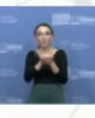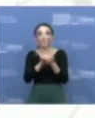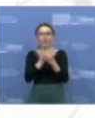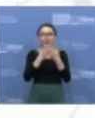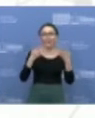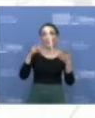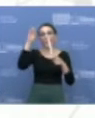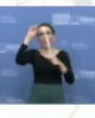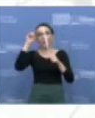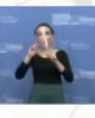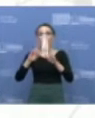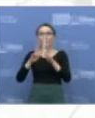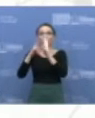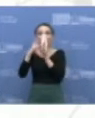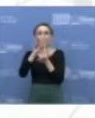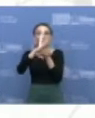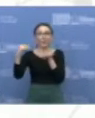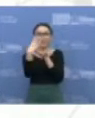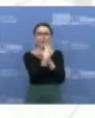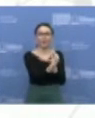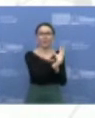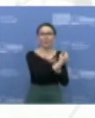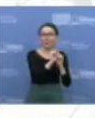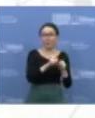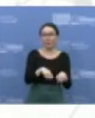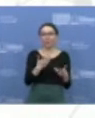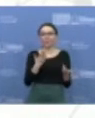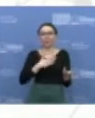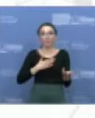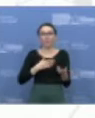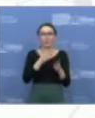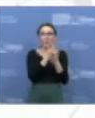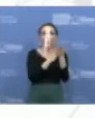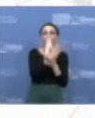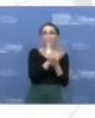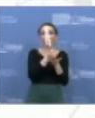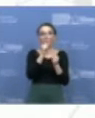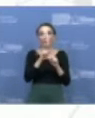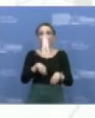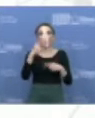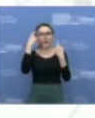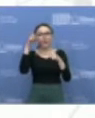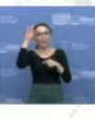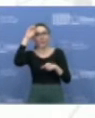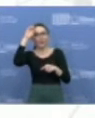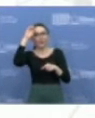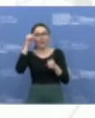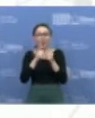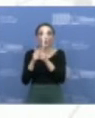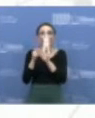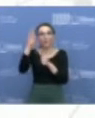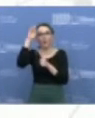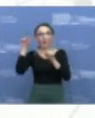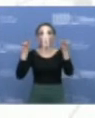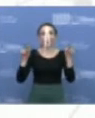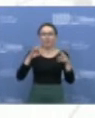visose kitose pasaulio šalyse, ir mūsų teigiamų metodų galės pasinaudoti tiek ir mūsų kaimininės